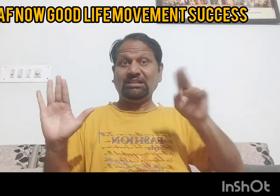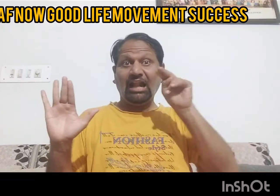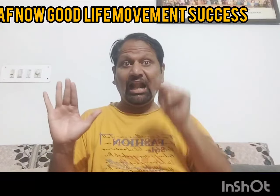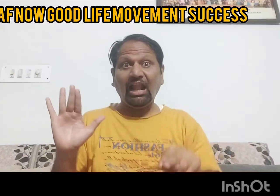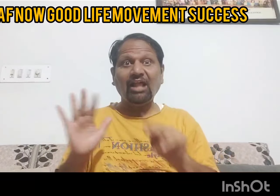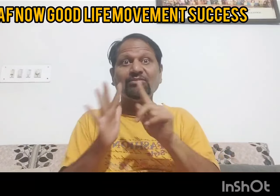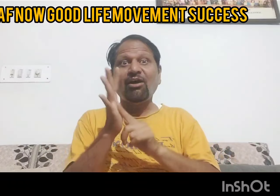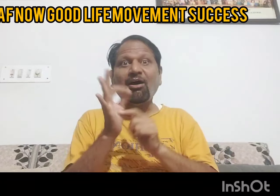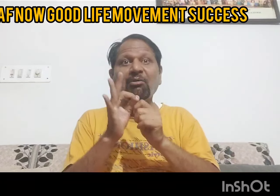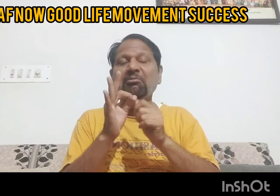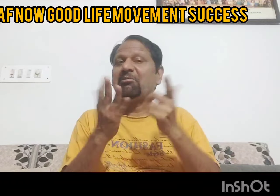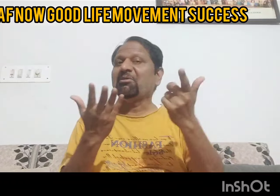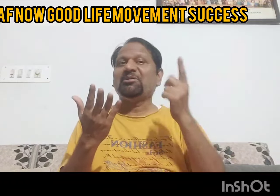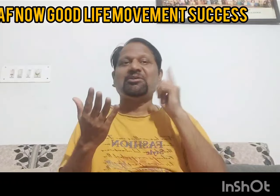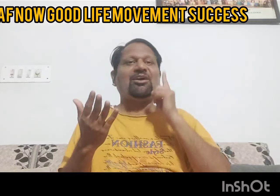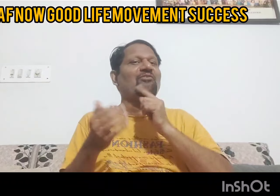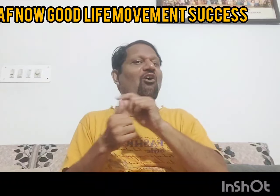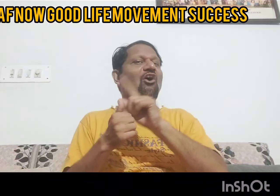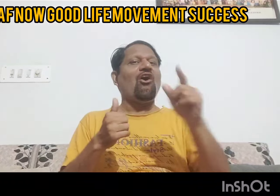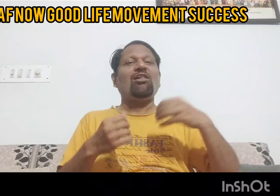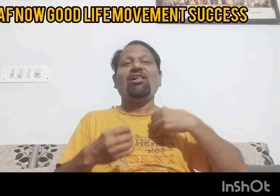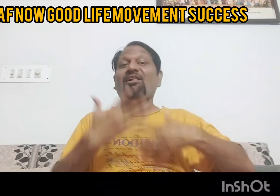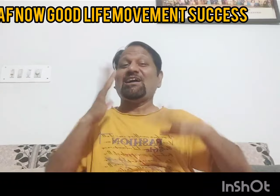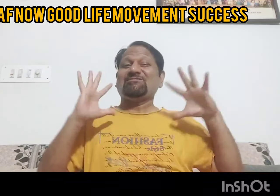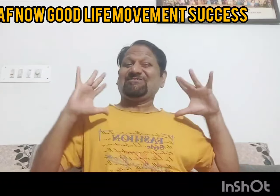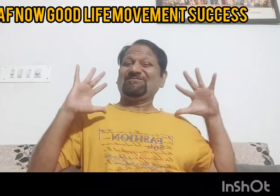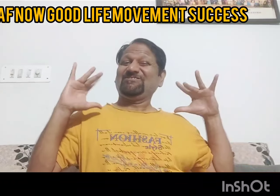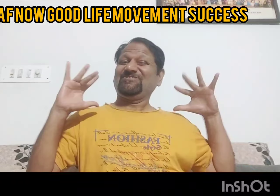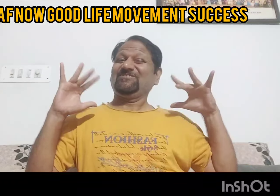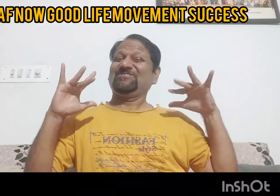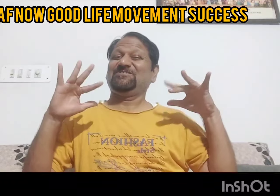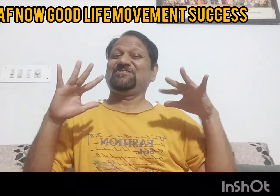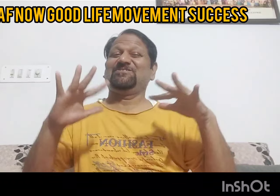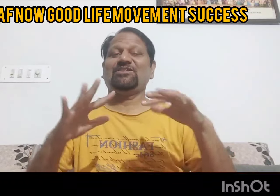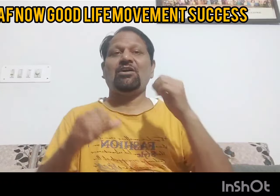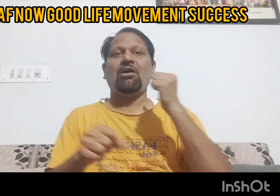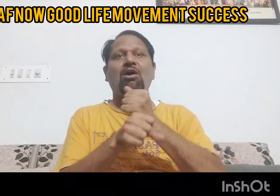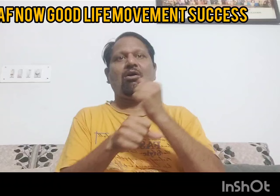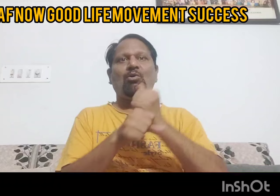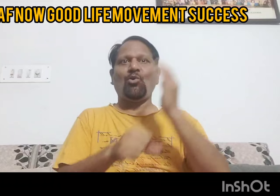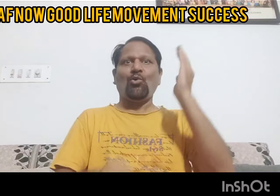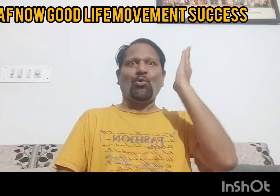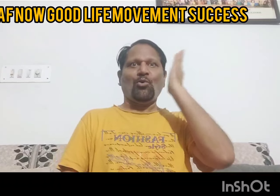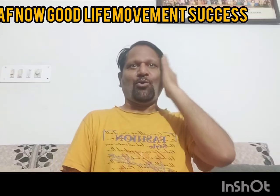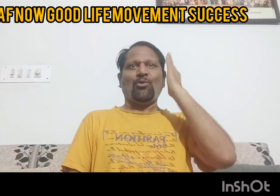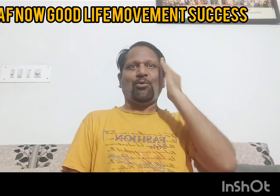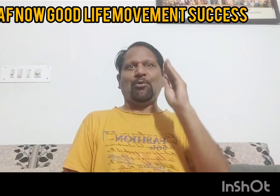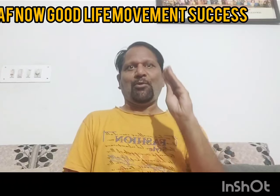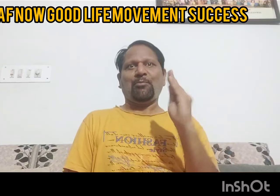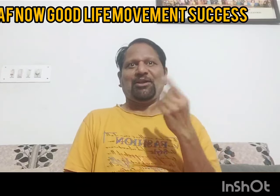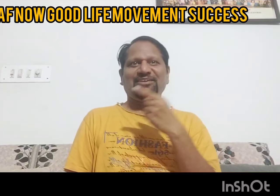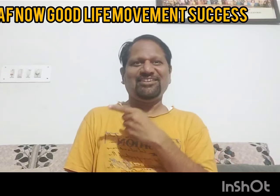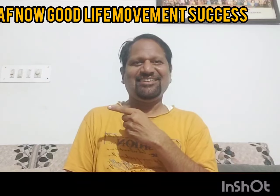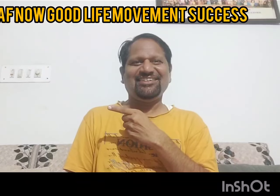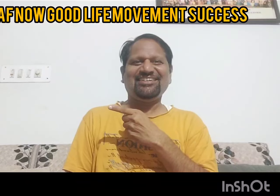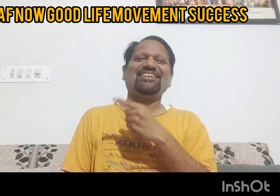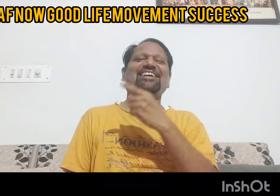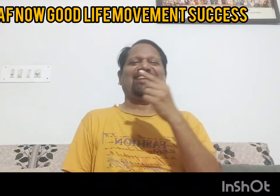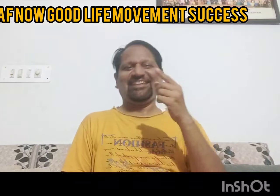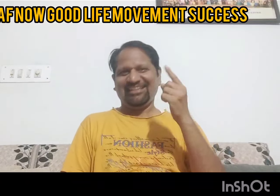हमने पूरे प्रदेश में रिप्रदेंटिशन दिये लगातार संघर्स किया हजारों की तादाद में मुखबधिर और दिव्यांग